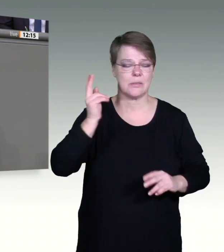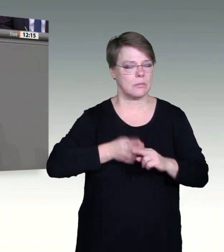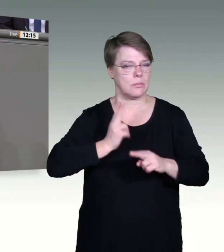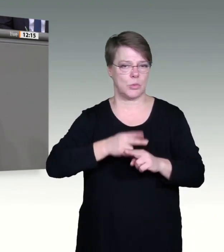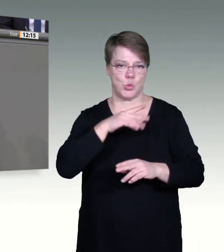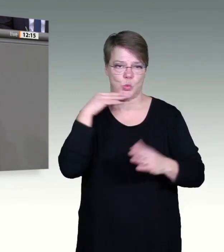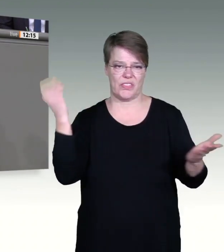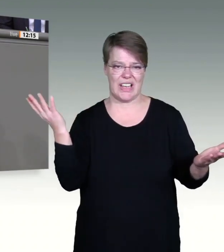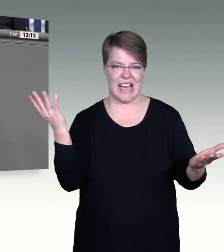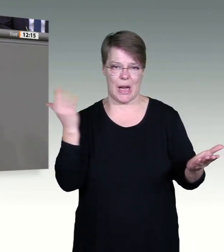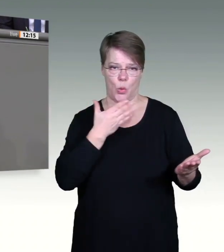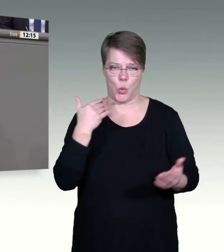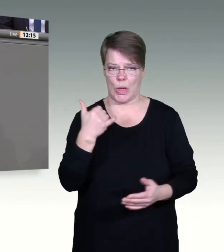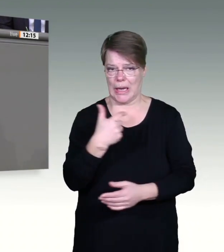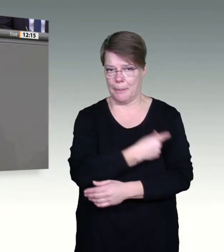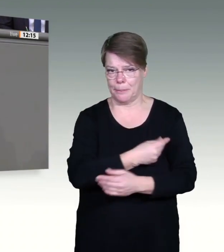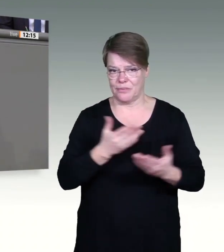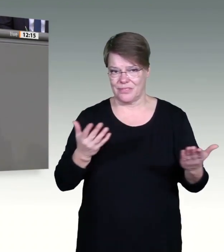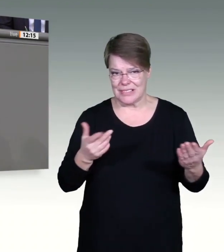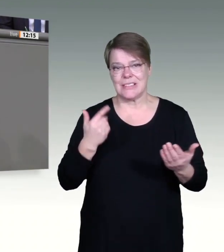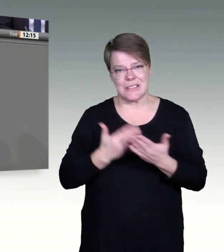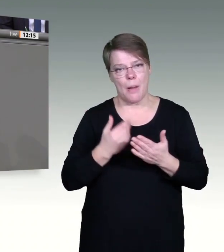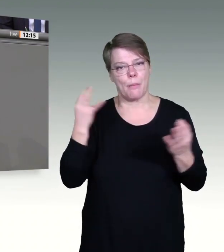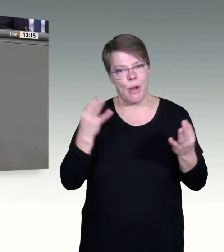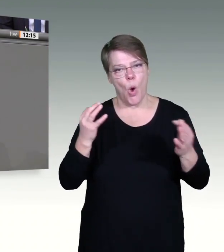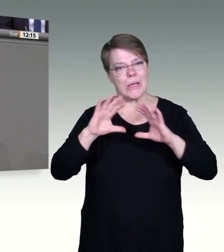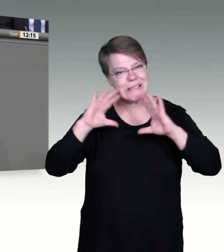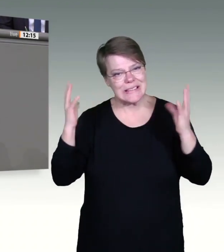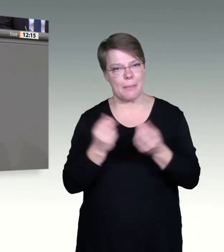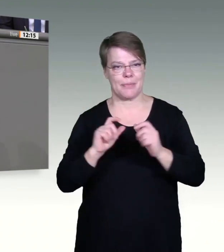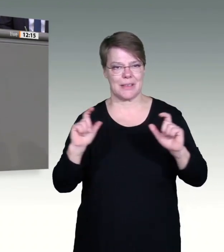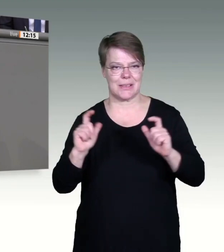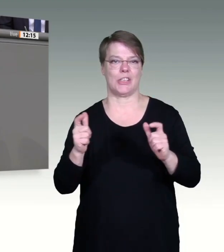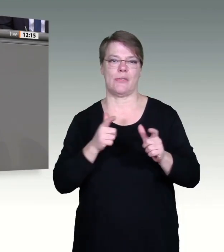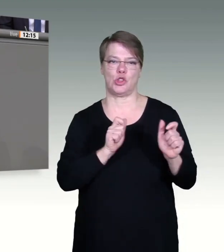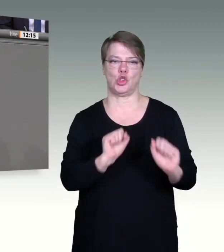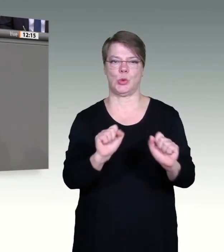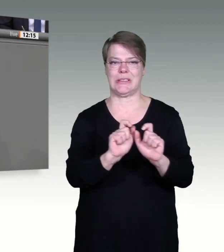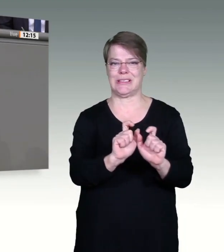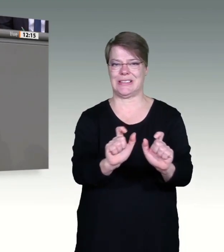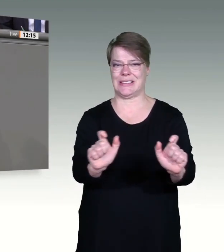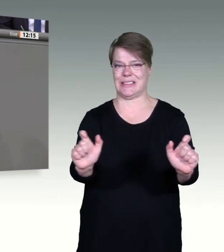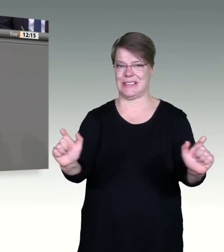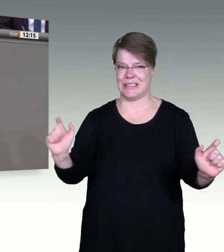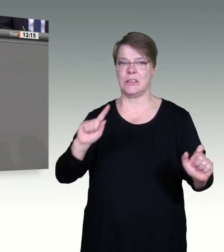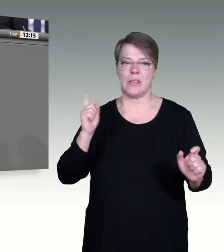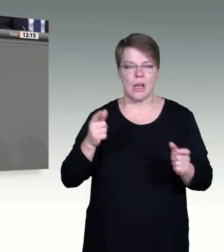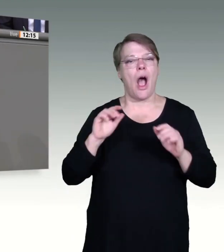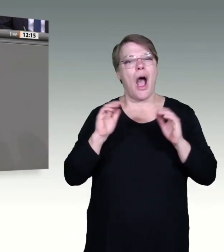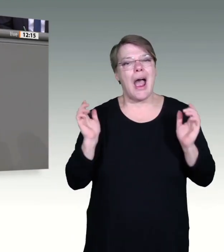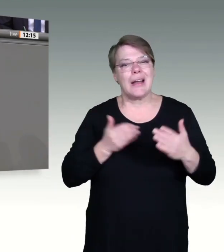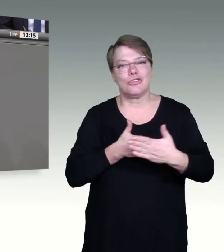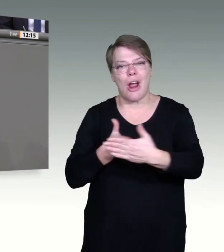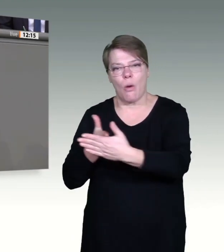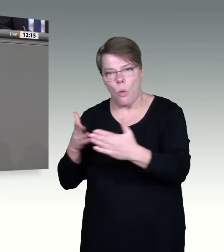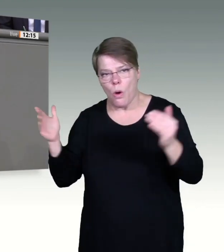Abschluss noch sagen, mit Blick auf den Gesetzentwurf werden sich viele fragen, warum die angekündigte Prämie für Pflegekräfte noch